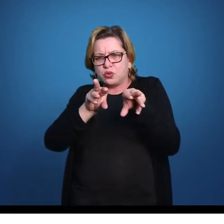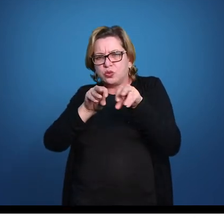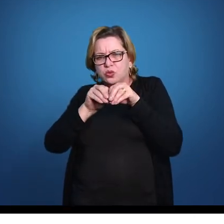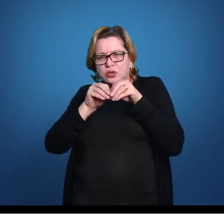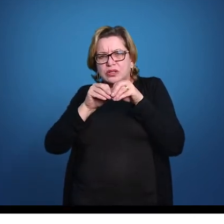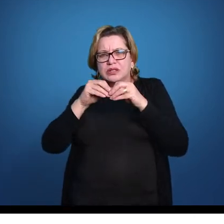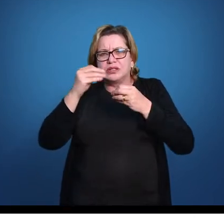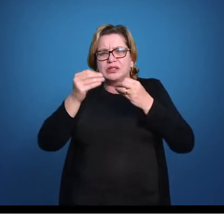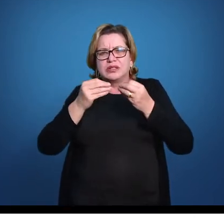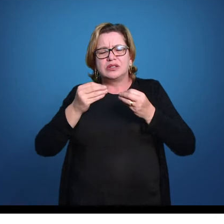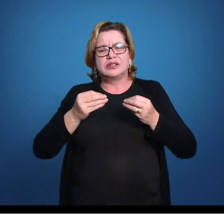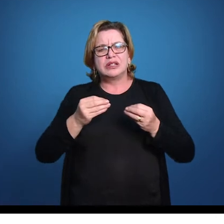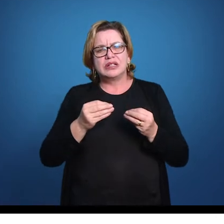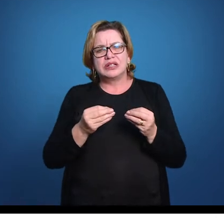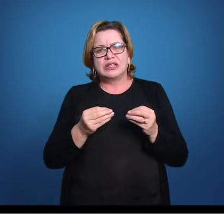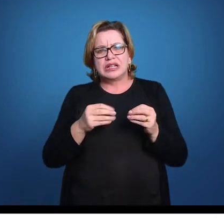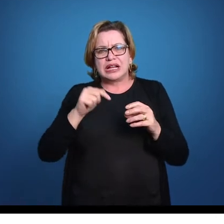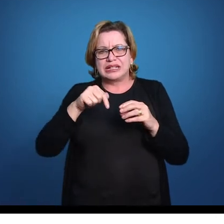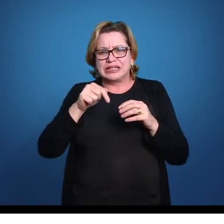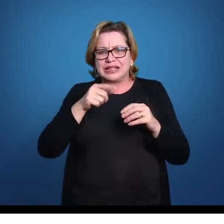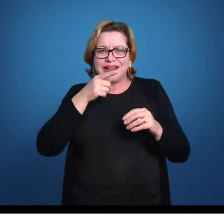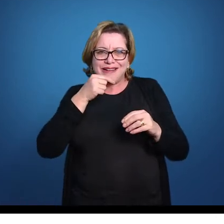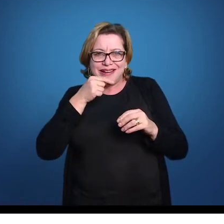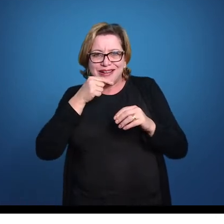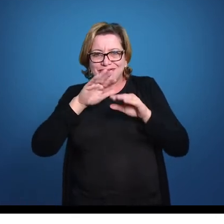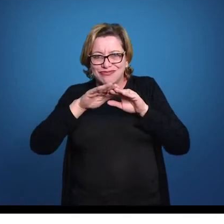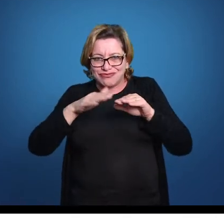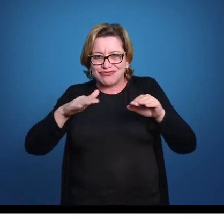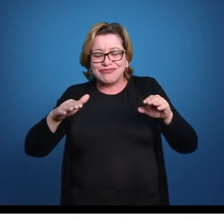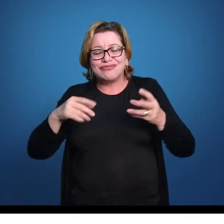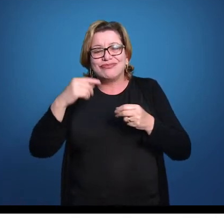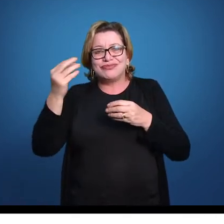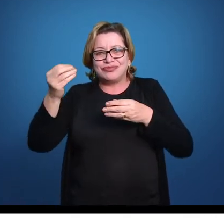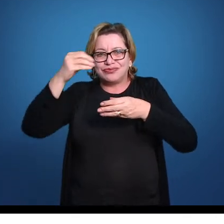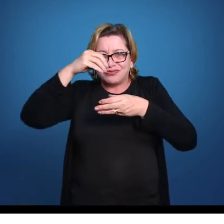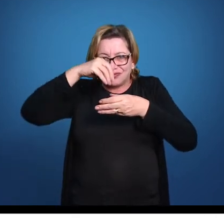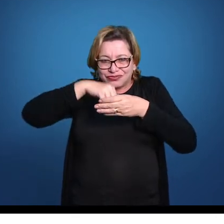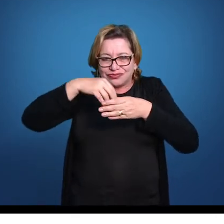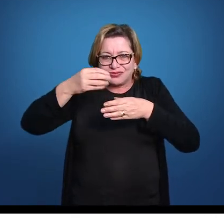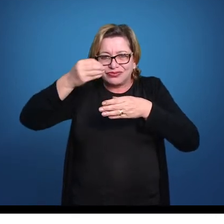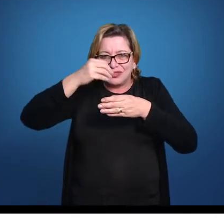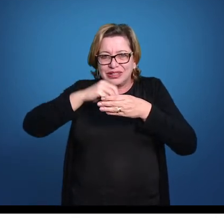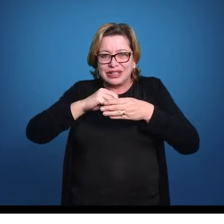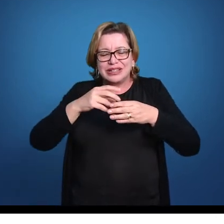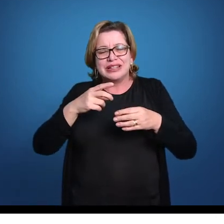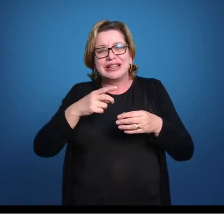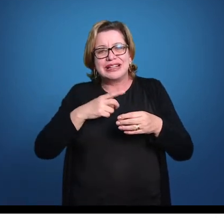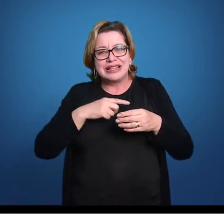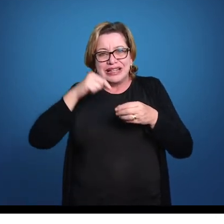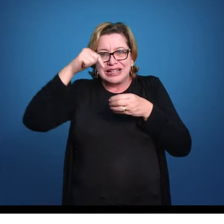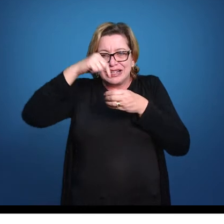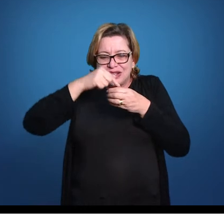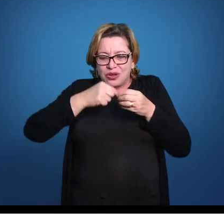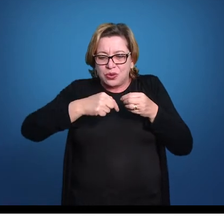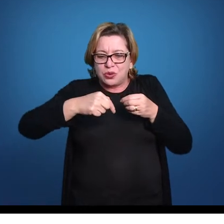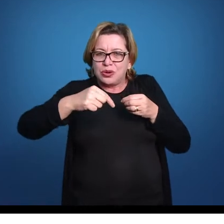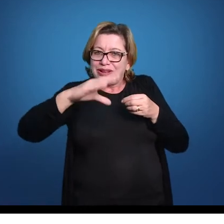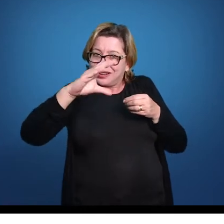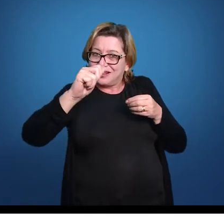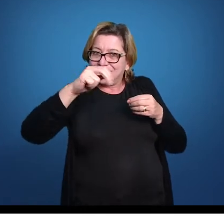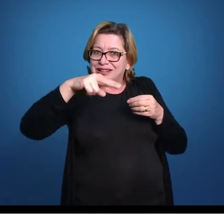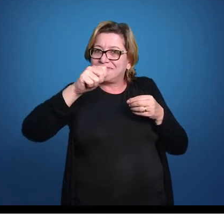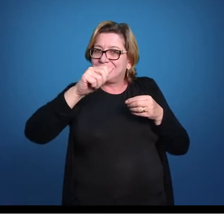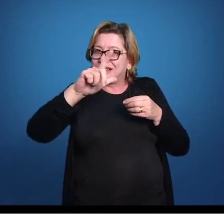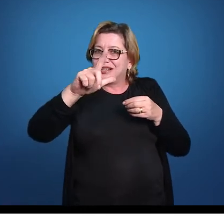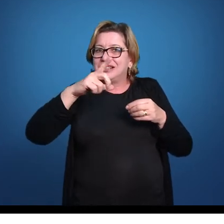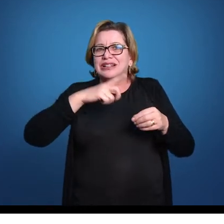canal. Então aqui eu tenho a água do mar, né? A água entrando aqui. Nesse canal eu tenho órgãos sensoriais